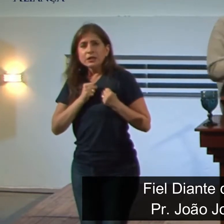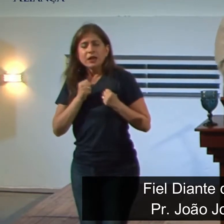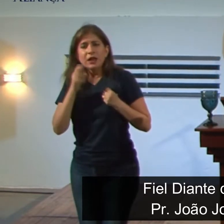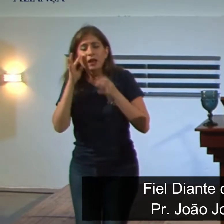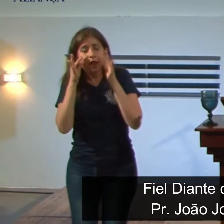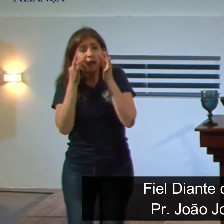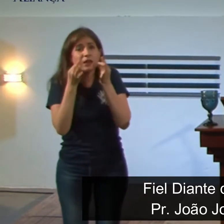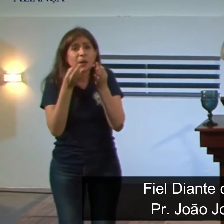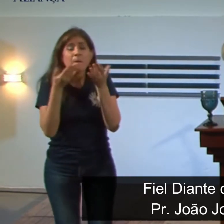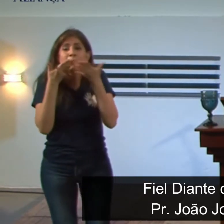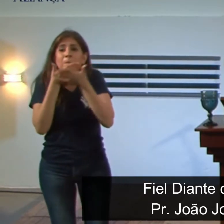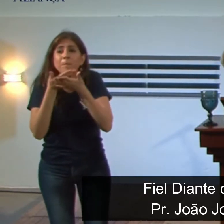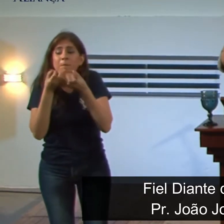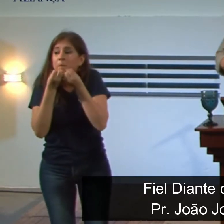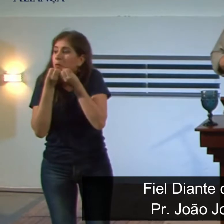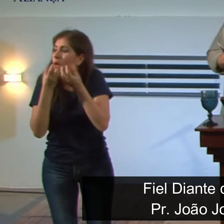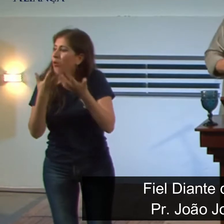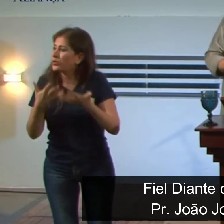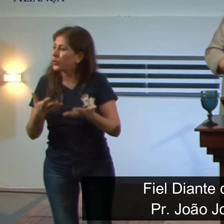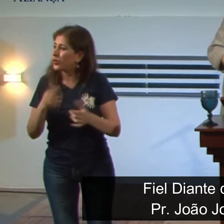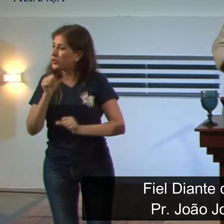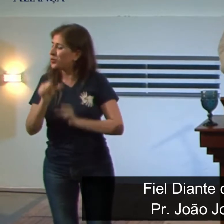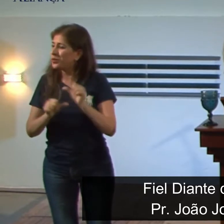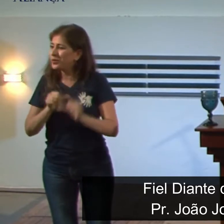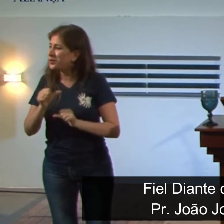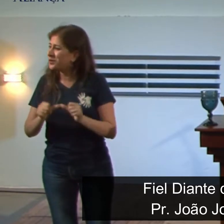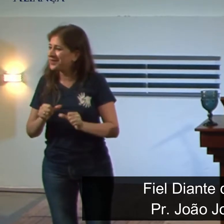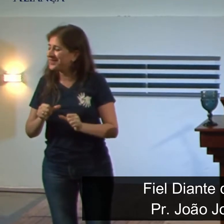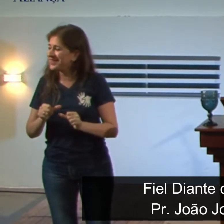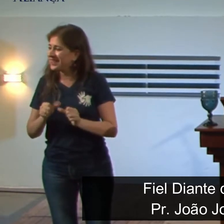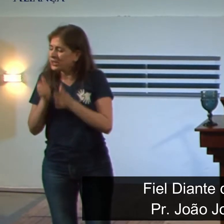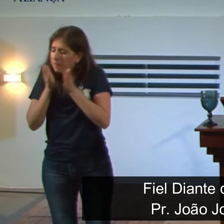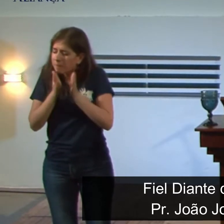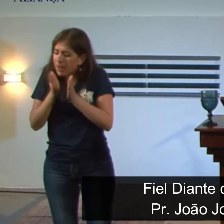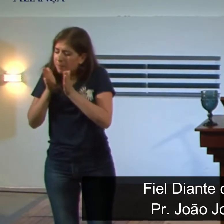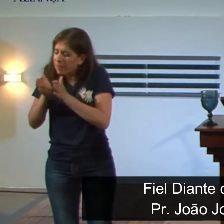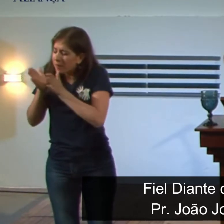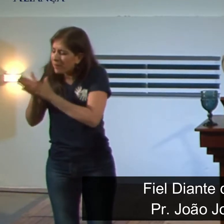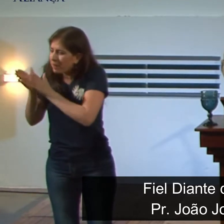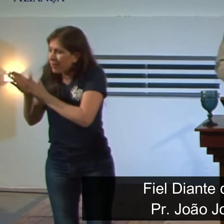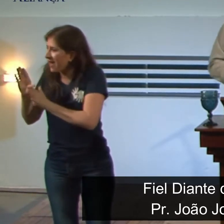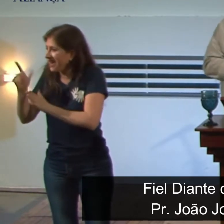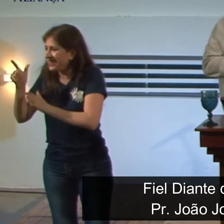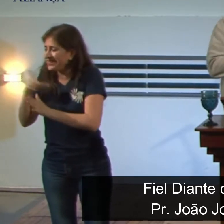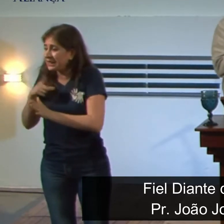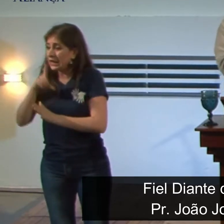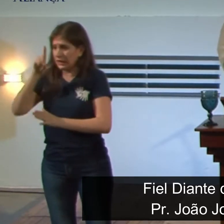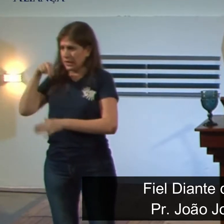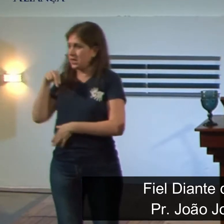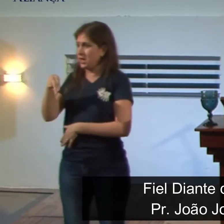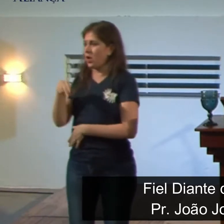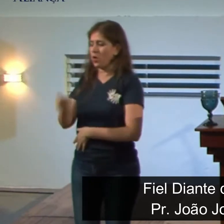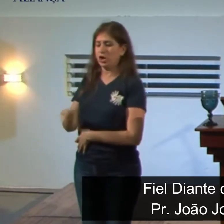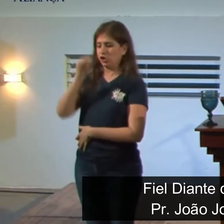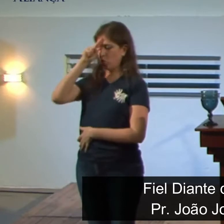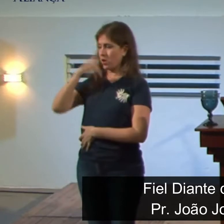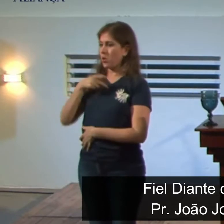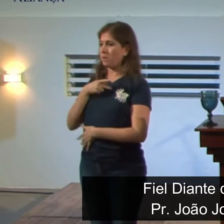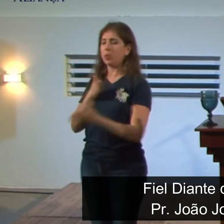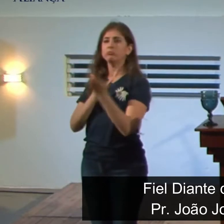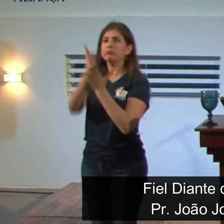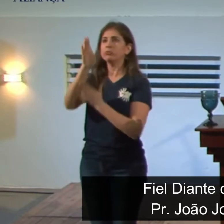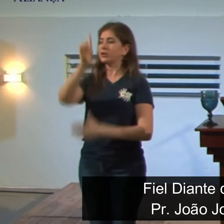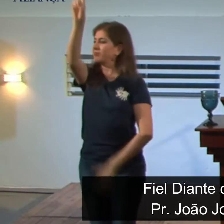ele ficou bondoso. Quando, é interessante isso, porque isso aqui é uma sequência lógica. Daniel, quando ele decide no seu coração